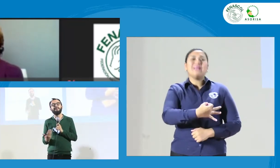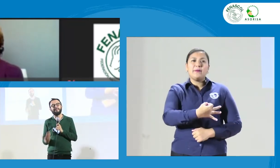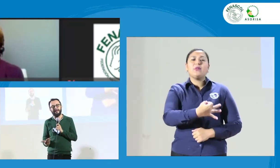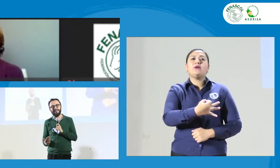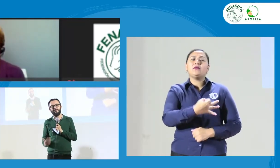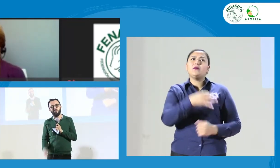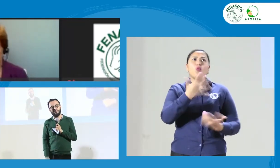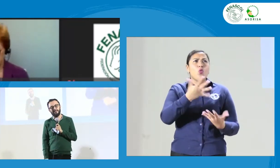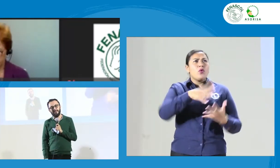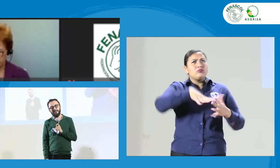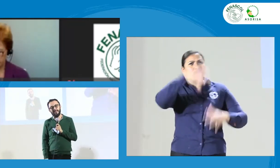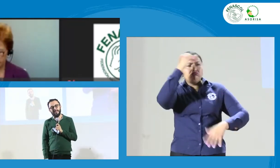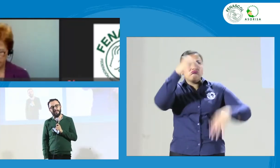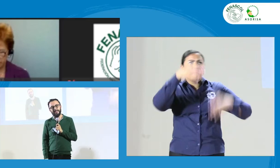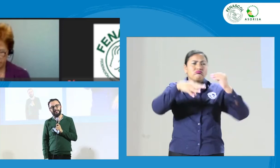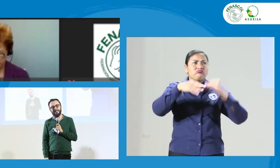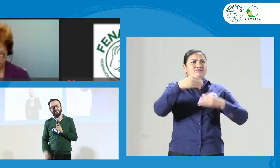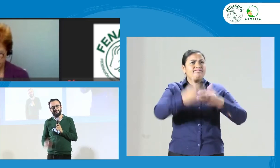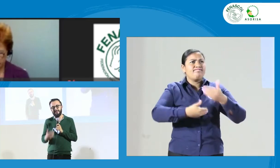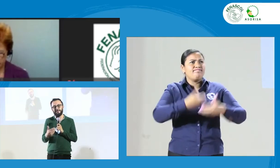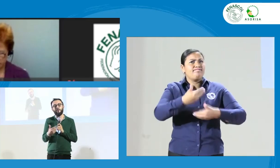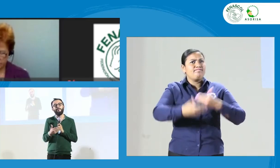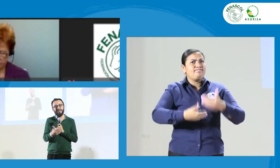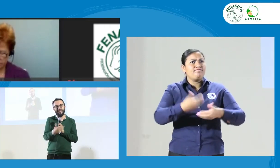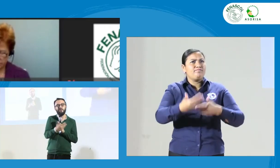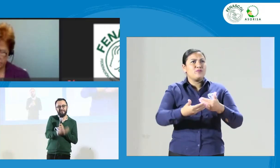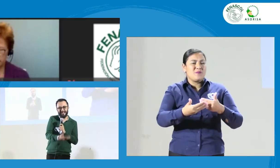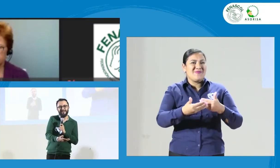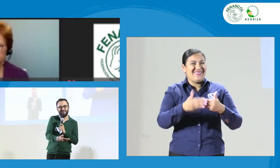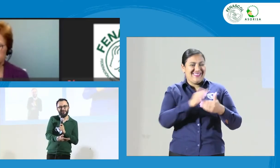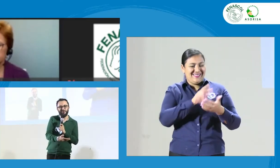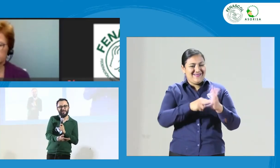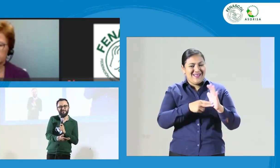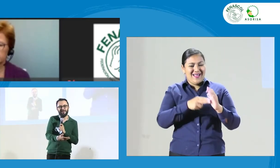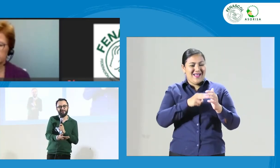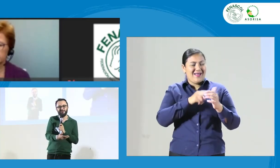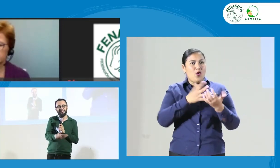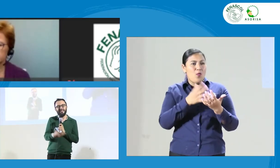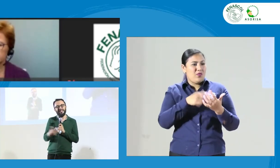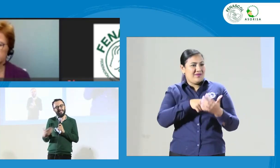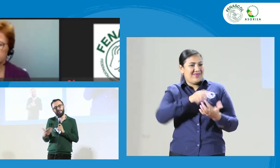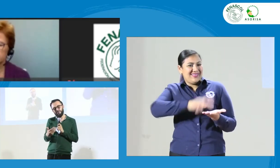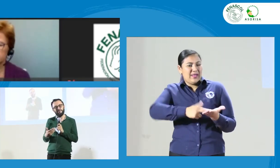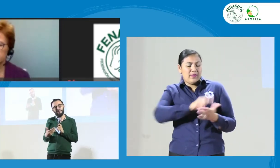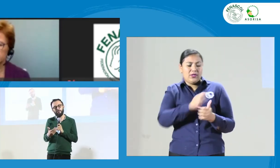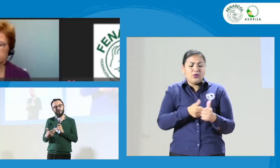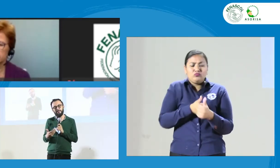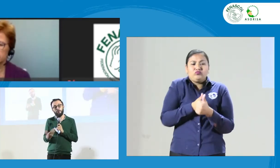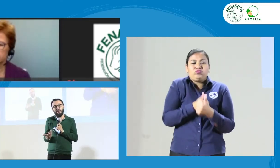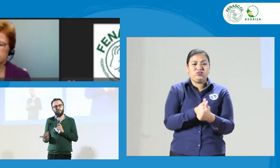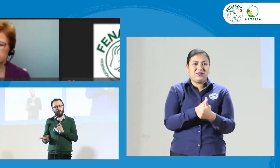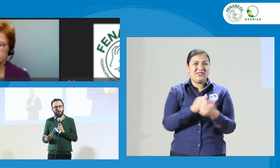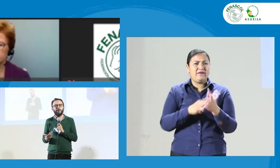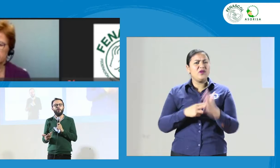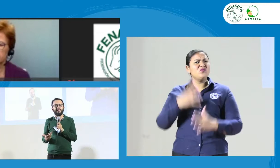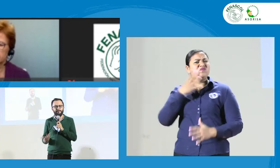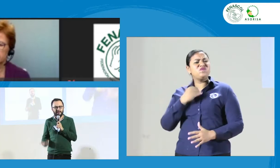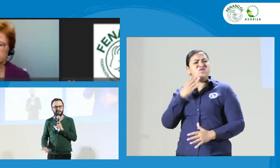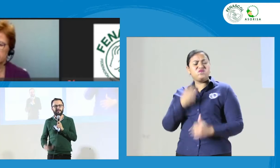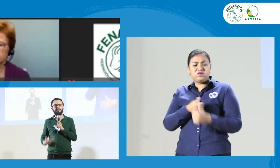aprendizaje que puede tener quien está acompañando a este gran doctor experto, pues, para poder mejorar un poco la co-equipancia,